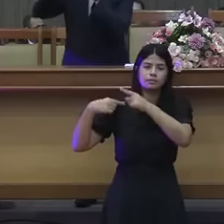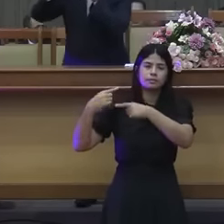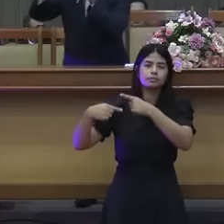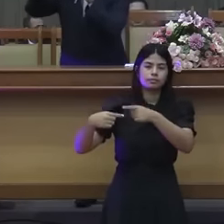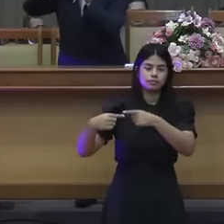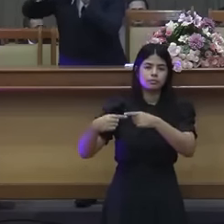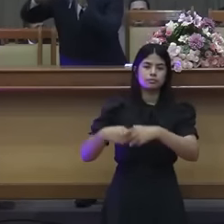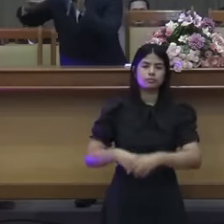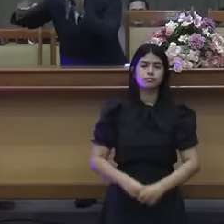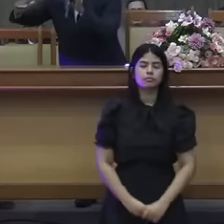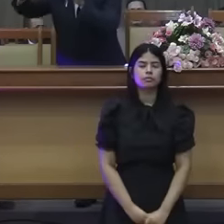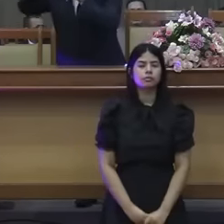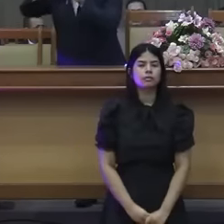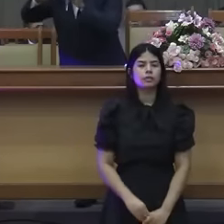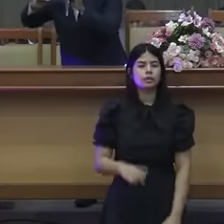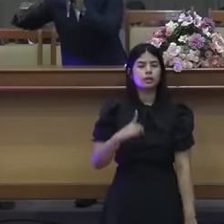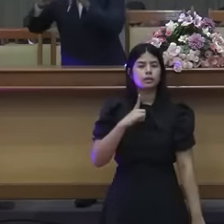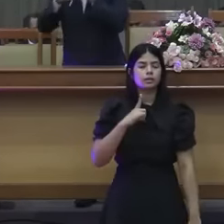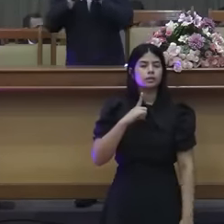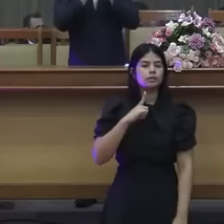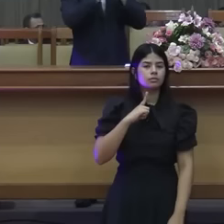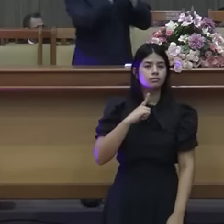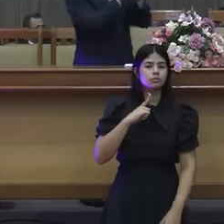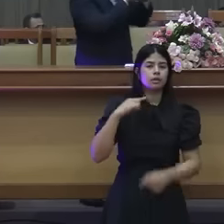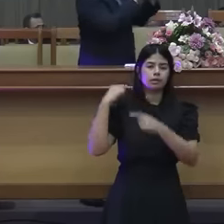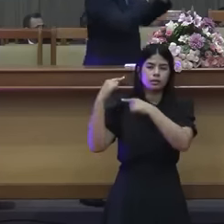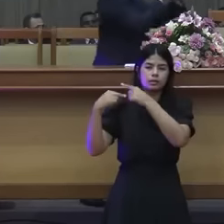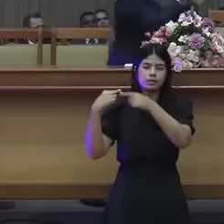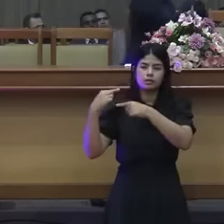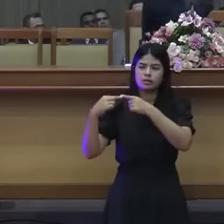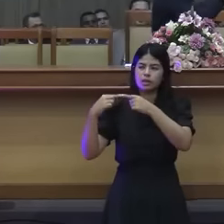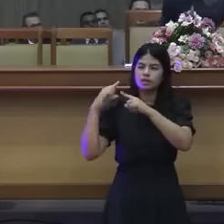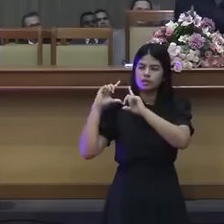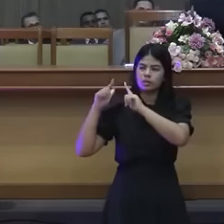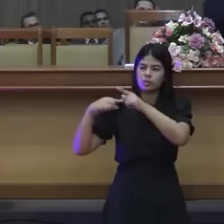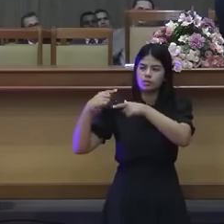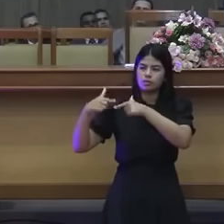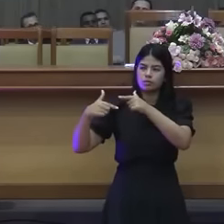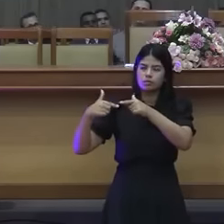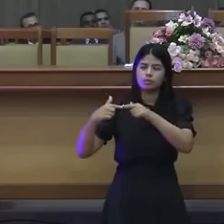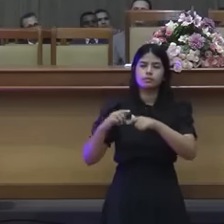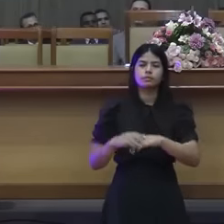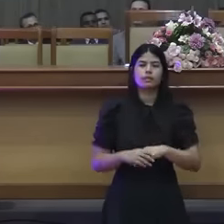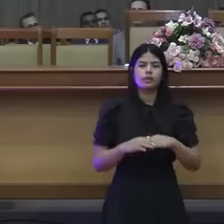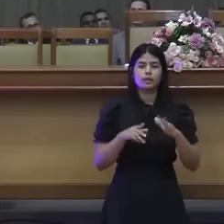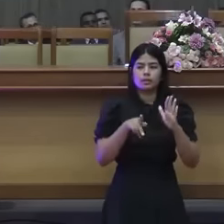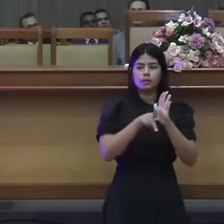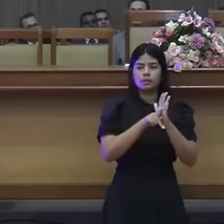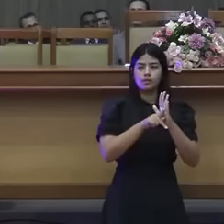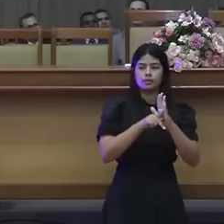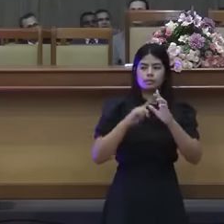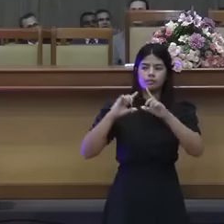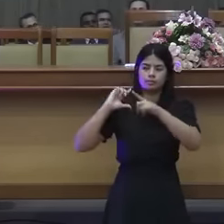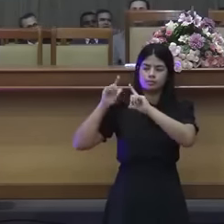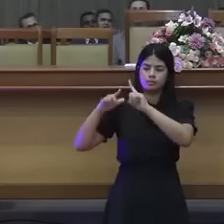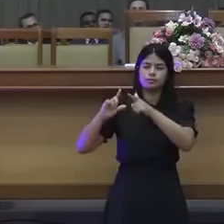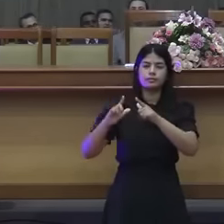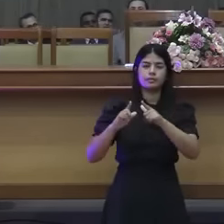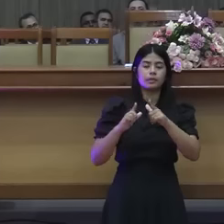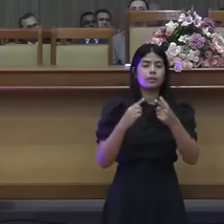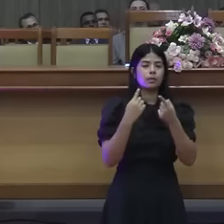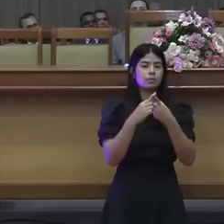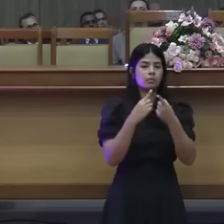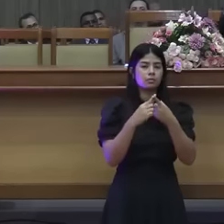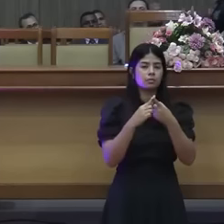a tradição oral dos judeus que eles passaram a valorizar mais do que a palavra de Deus.